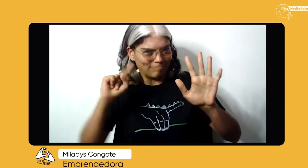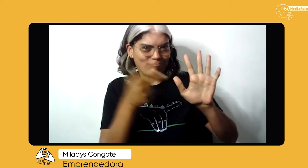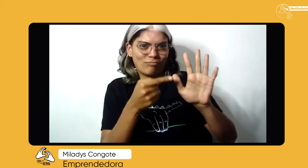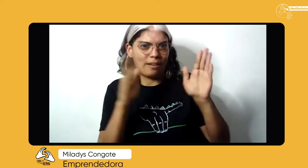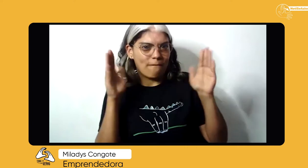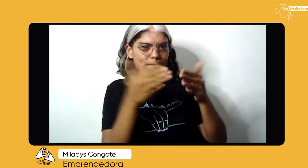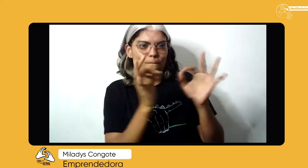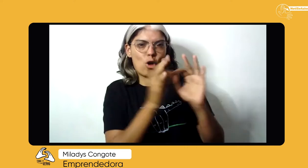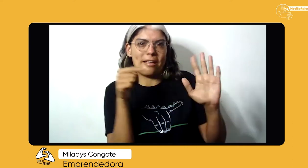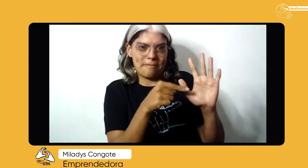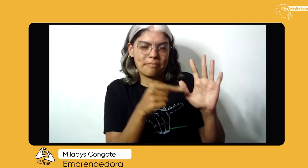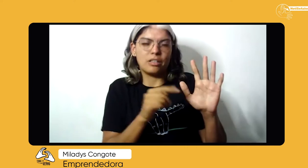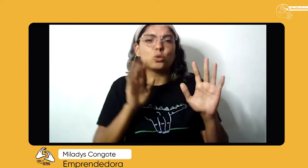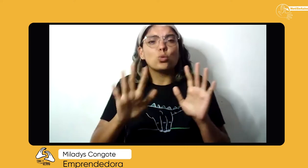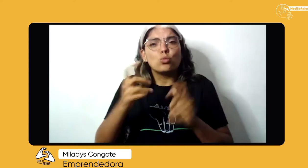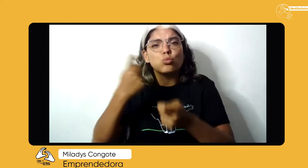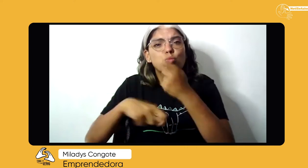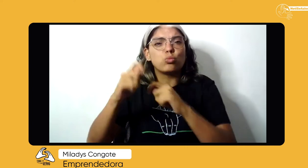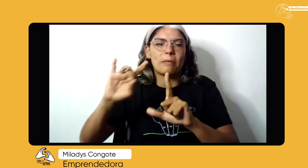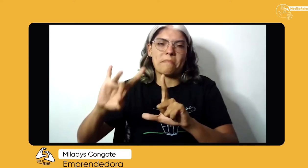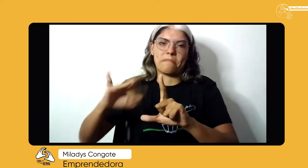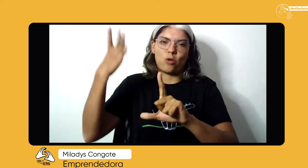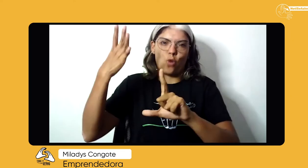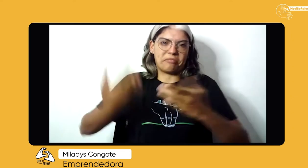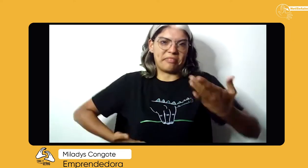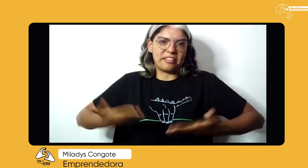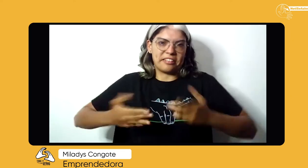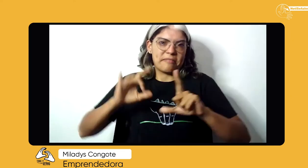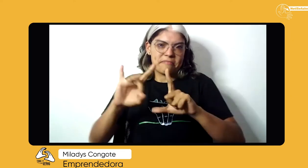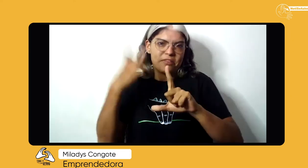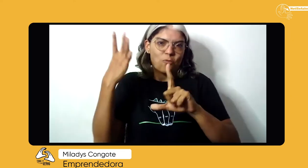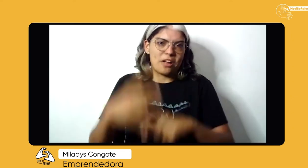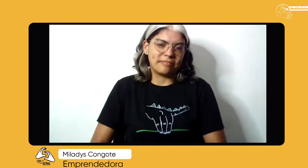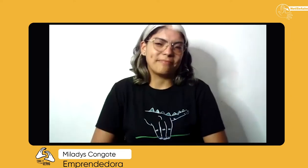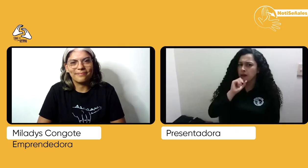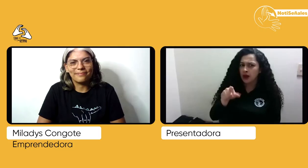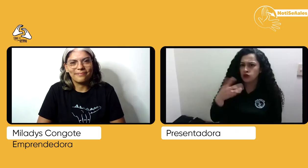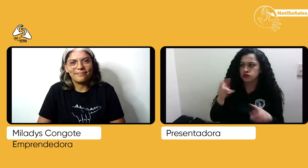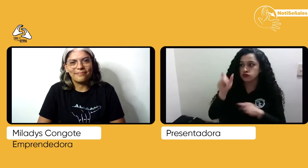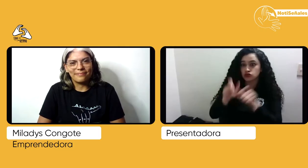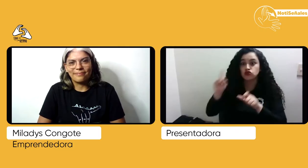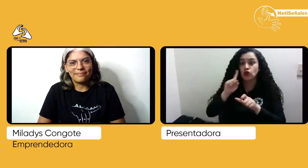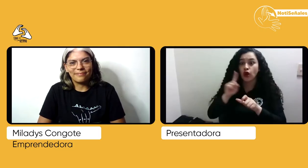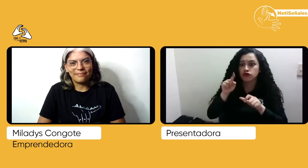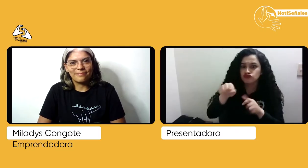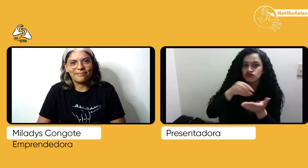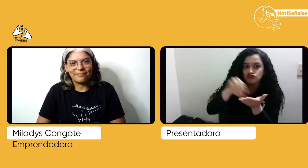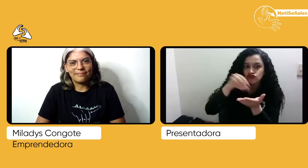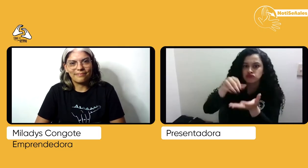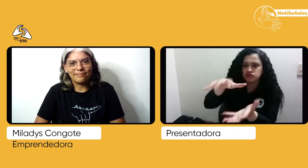enfocados en la lengua de señas como principal objetivo, es una tienda virtual. Cuéntanos, ¿cuáles son los productos que